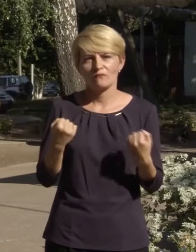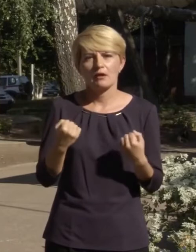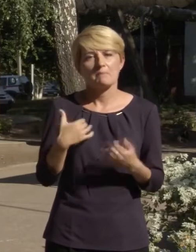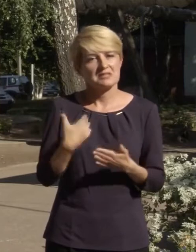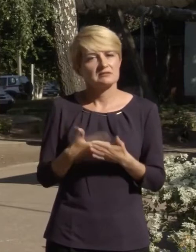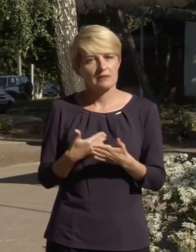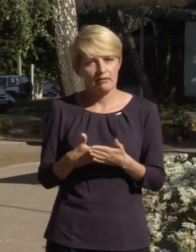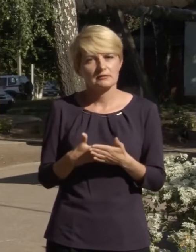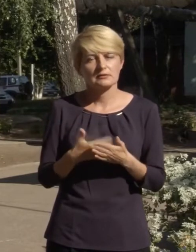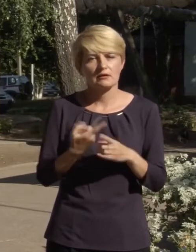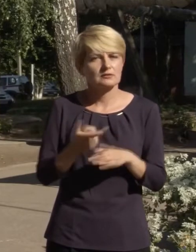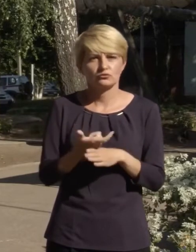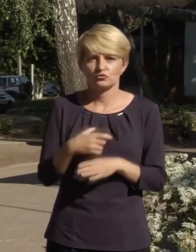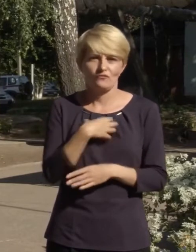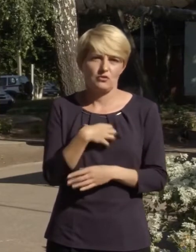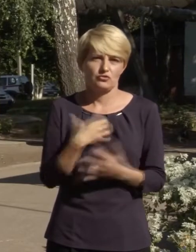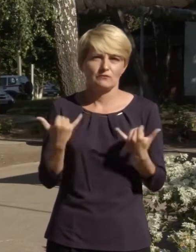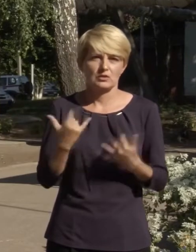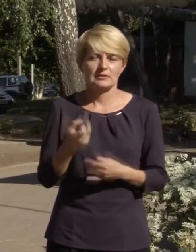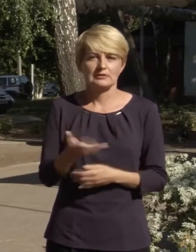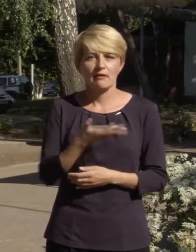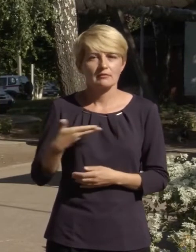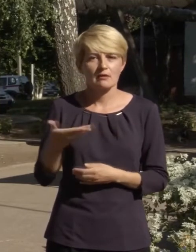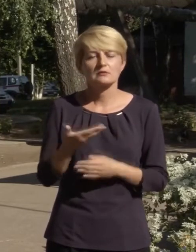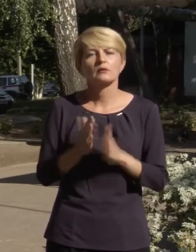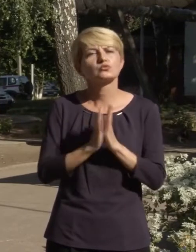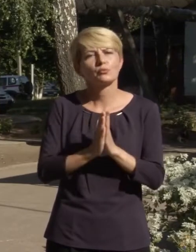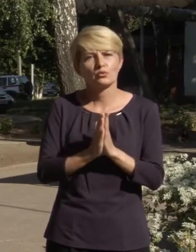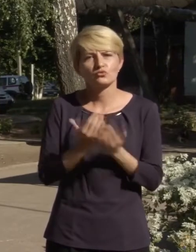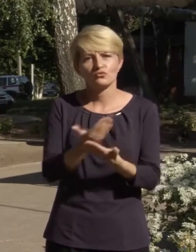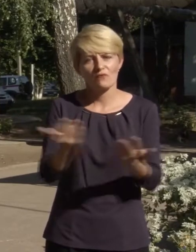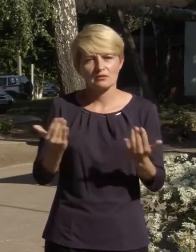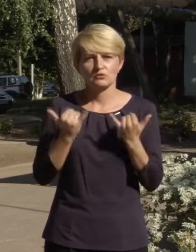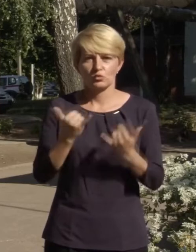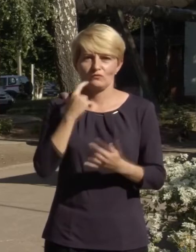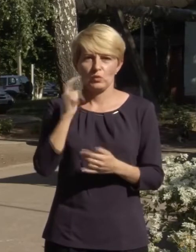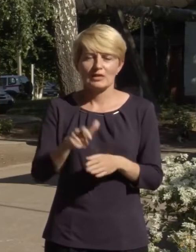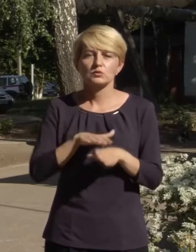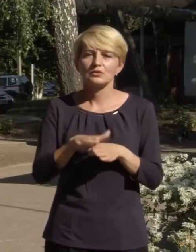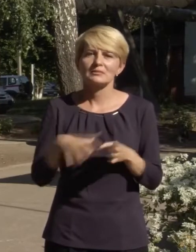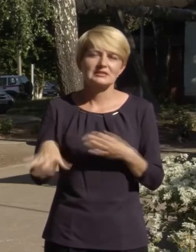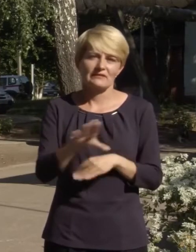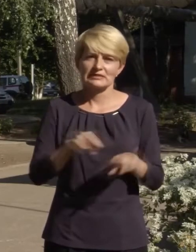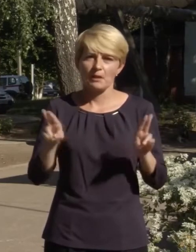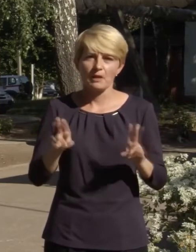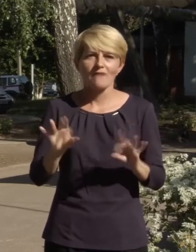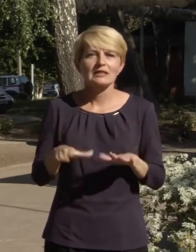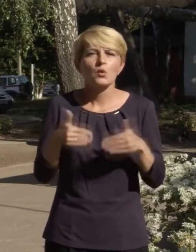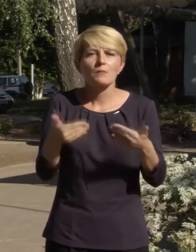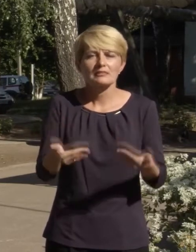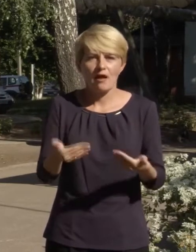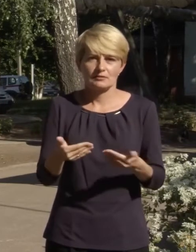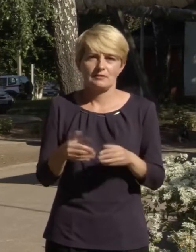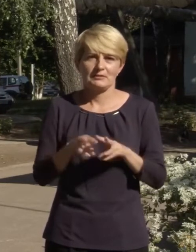Мені здається, що це дуже важливо зараз для нас. Тому я дуже прошу вас, шановні українці, дотримуватися всіх правил і рекомендацій